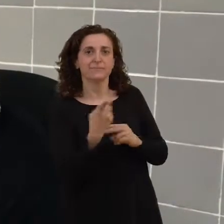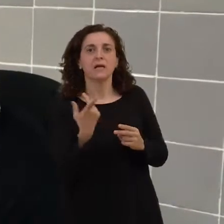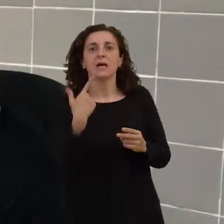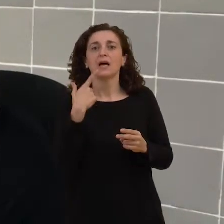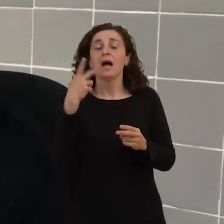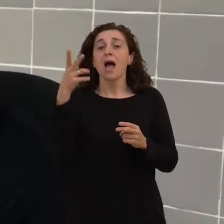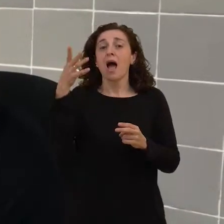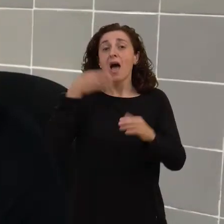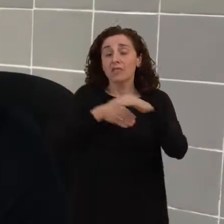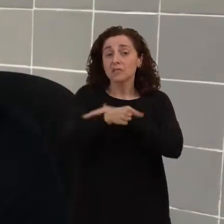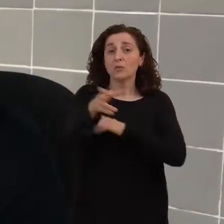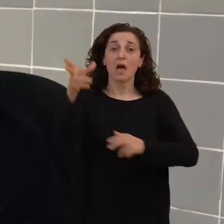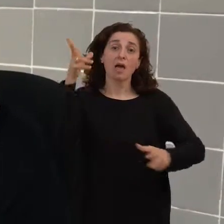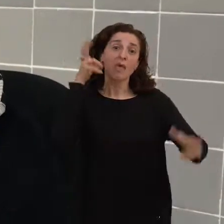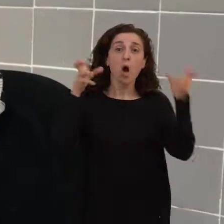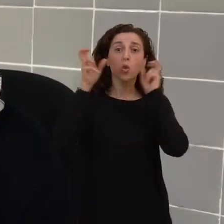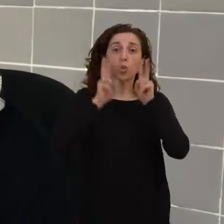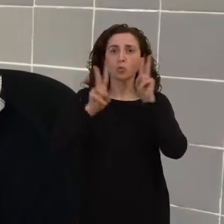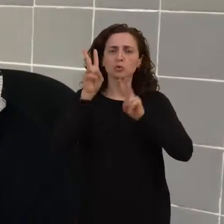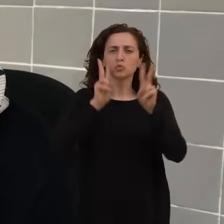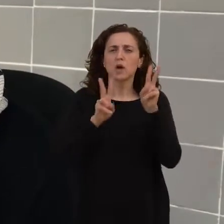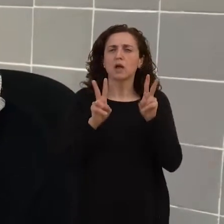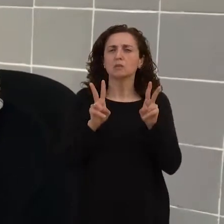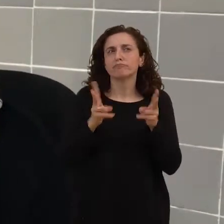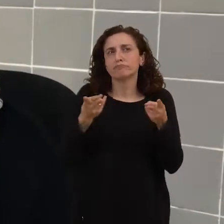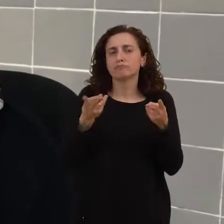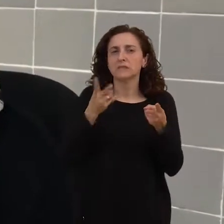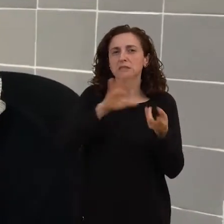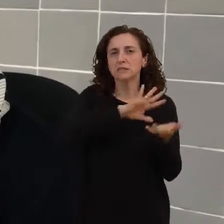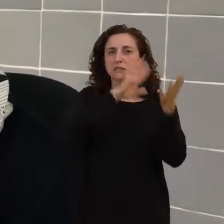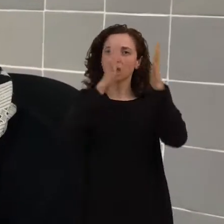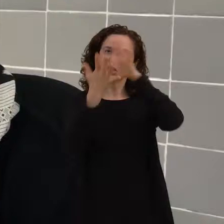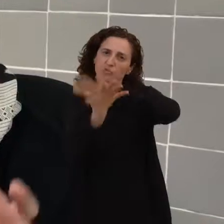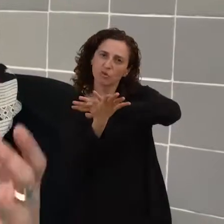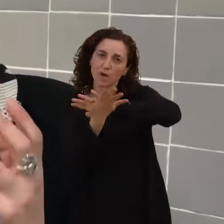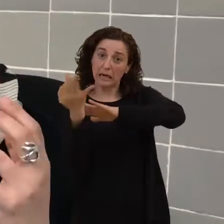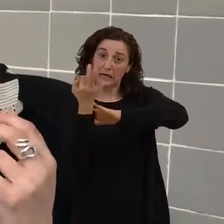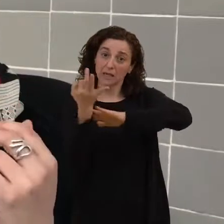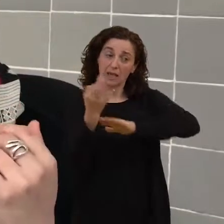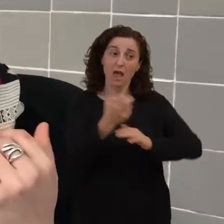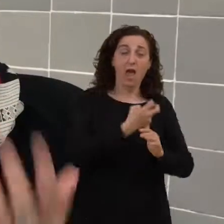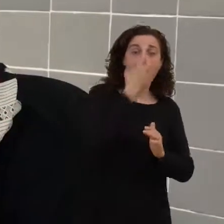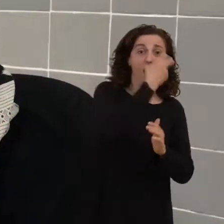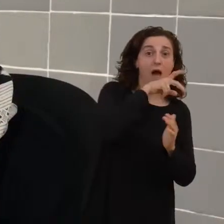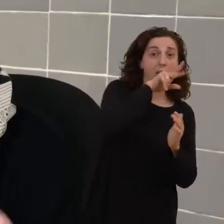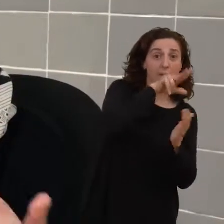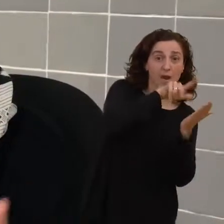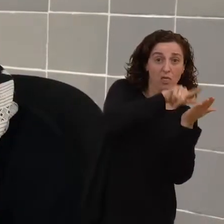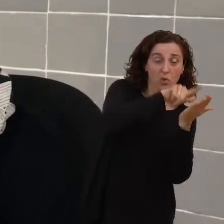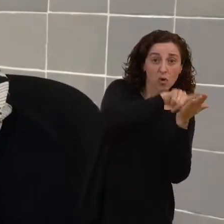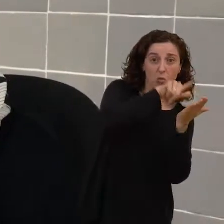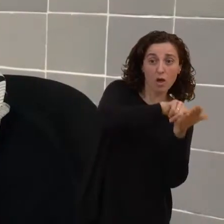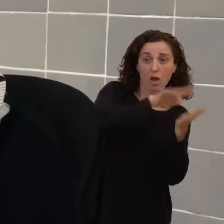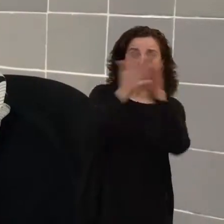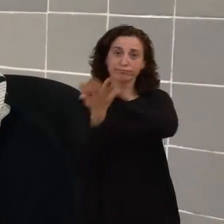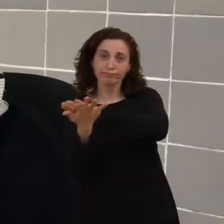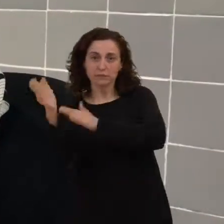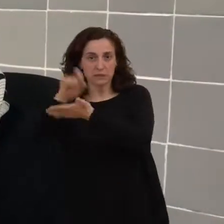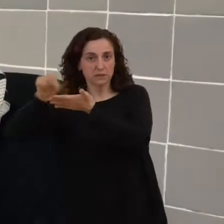todo lo que está referido en transformar el lenguaje hablado en lenguaje escrito. O